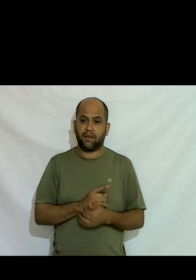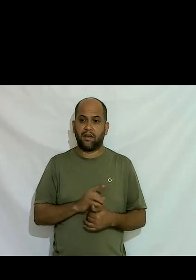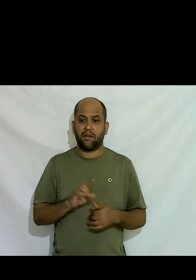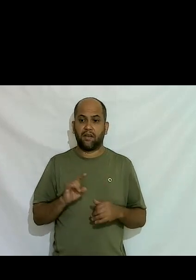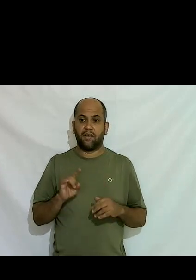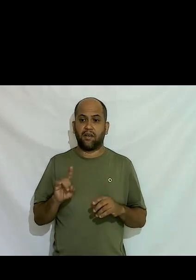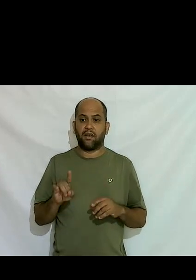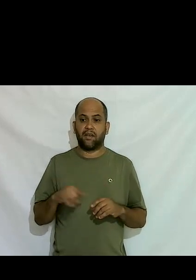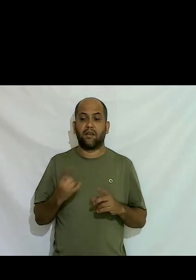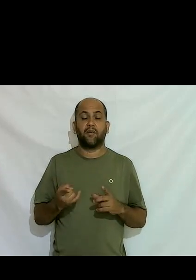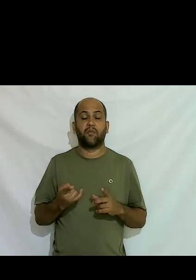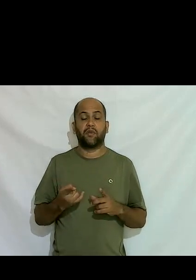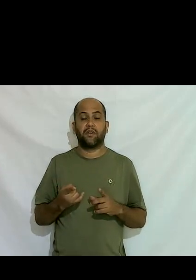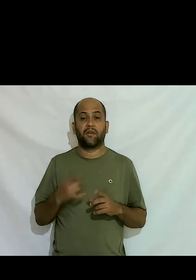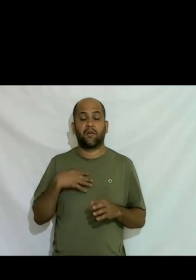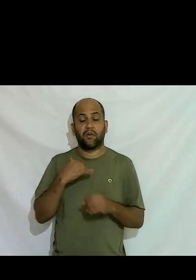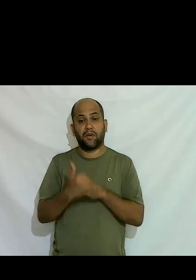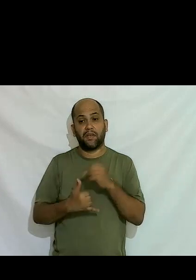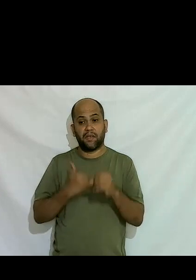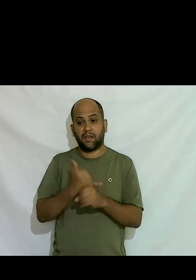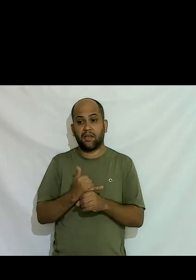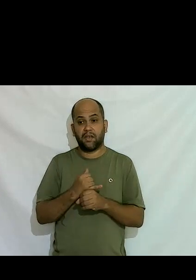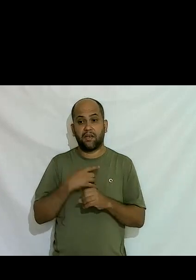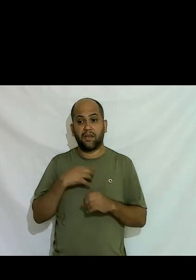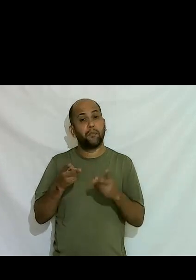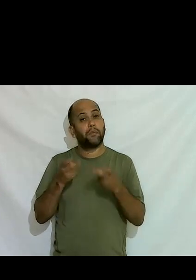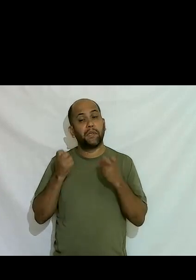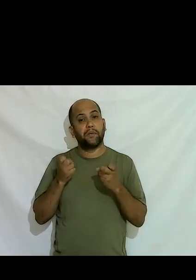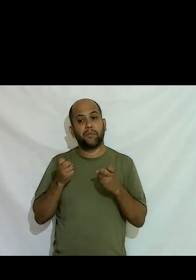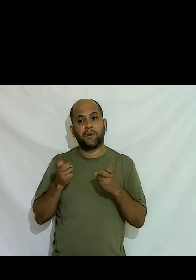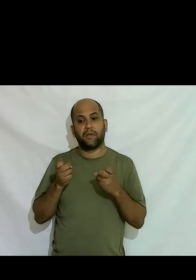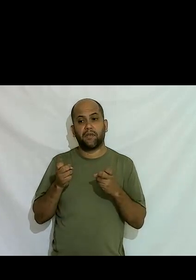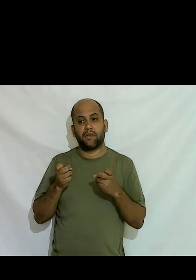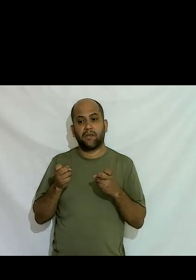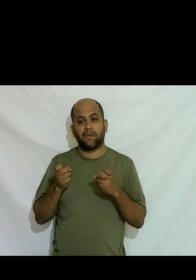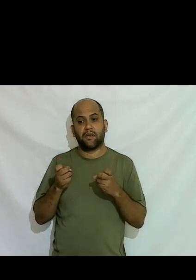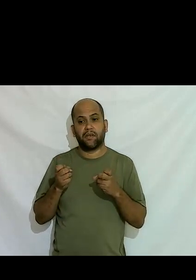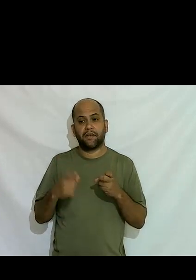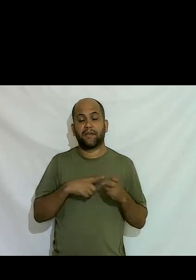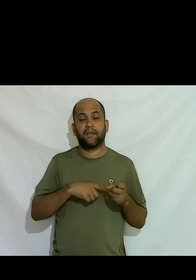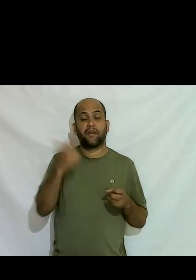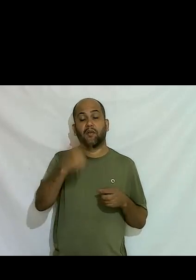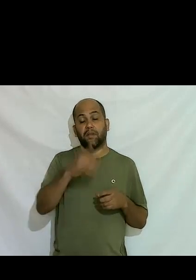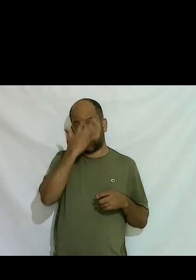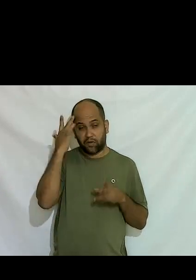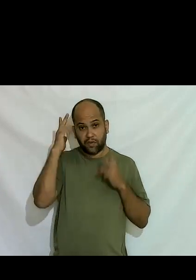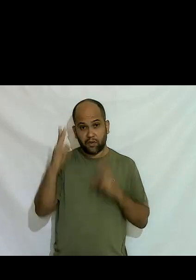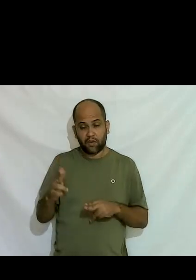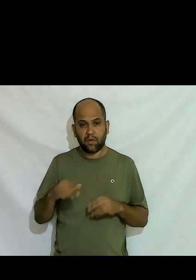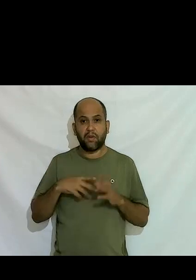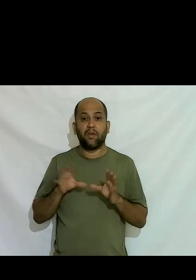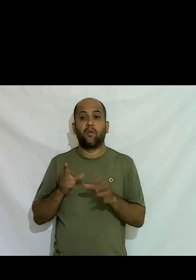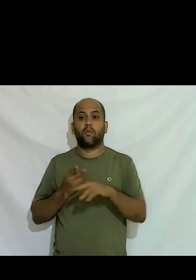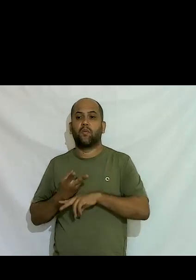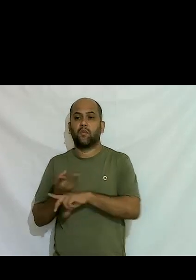com a internet eu comecei a perceber que existiam outras pessoas como eu comecei a andar com grupos de